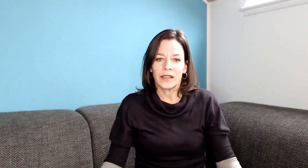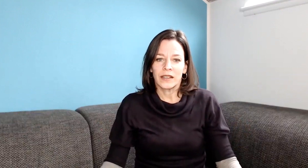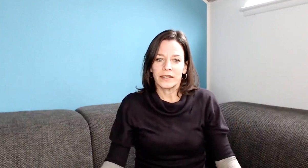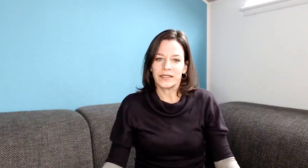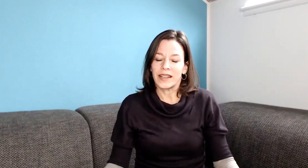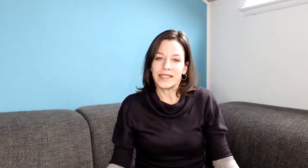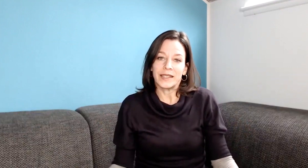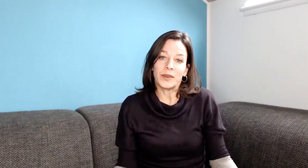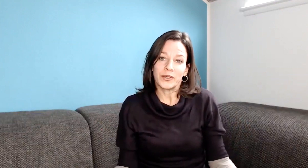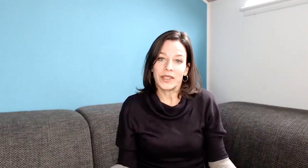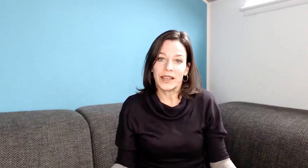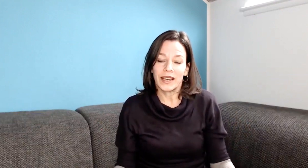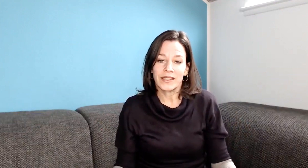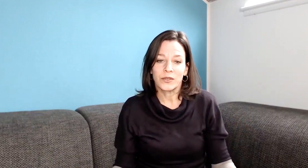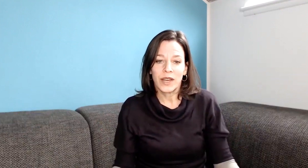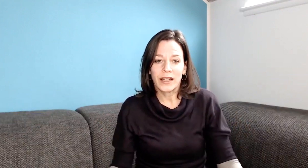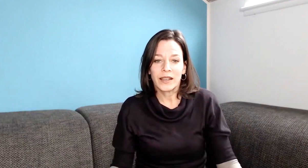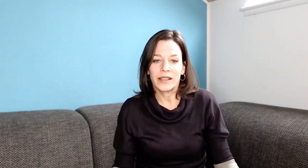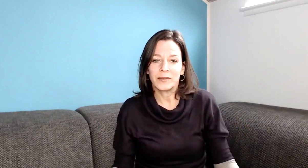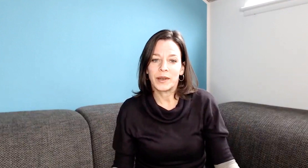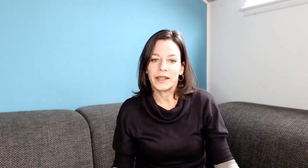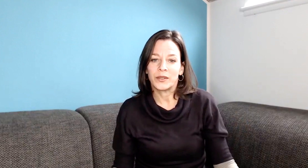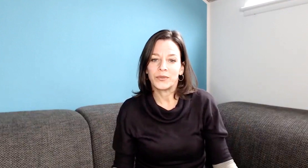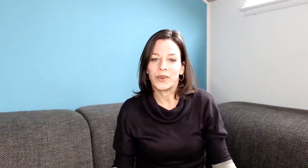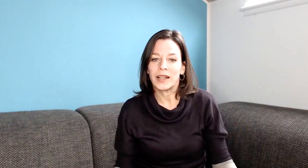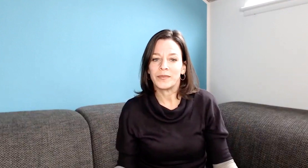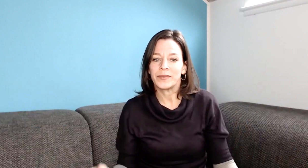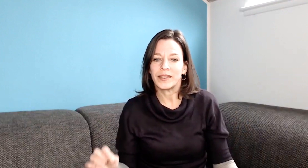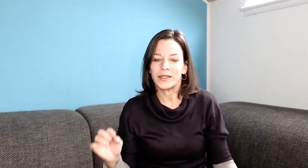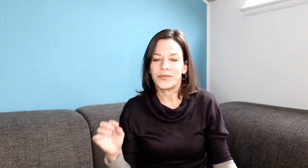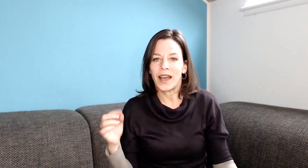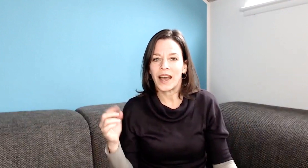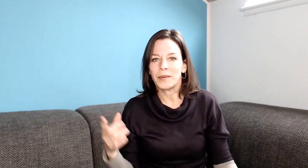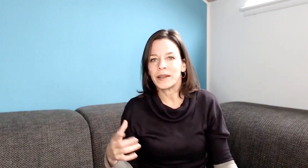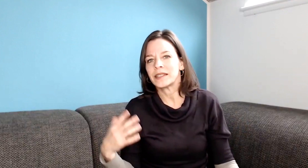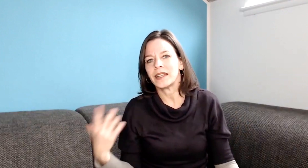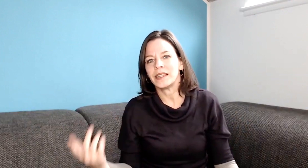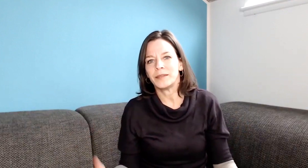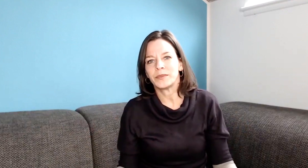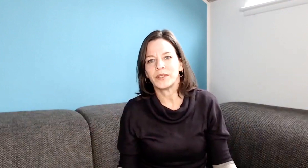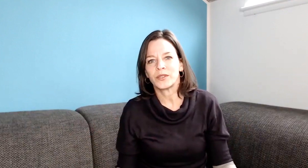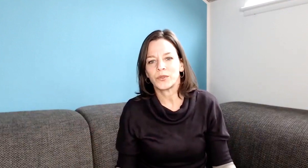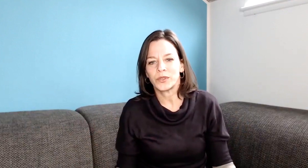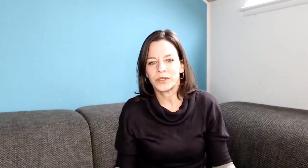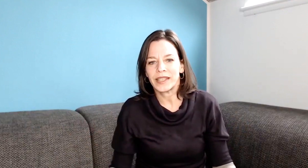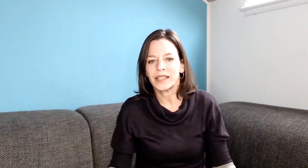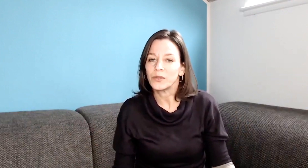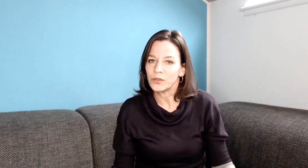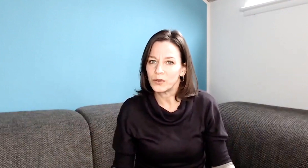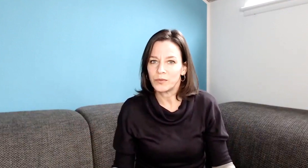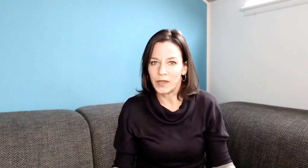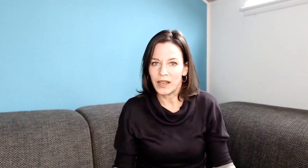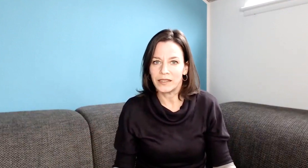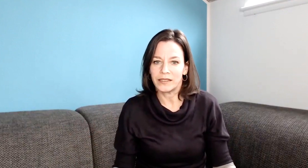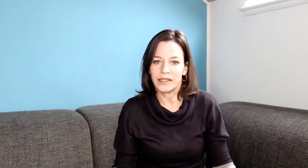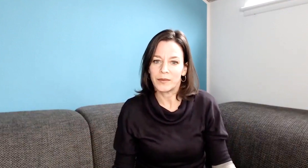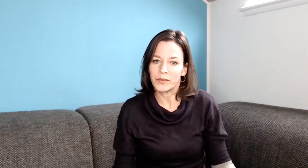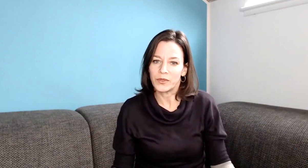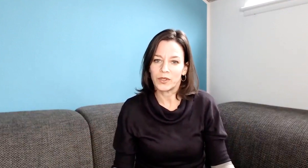Sie sind halt eben auch sehr rational, alle beide und vor allem, sie verarbeiten Erlebtes durch Denken und durch Planen. Das haben sie noch